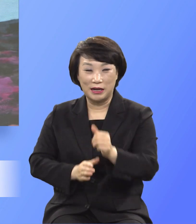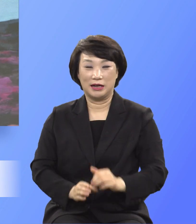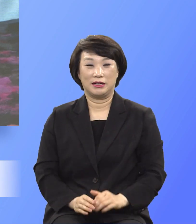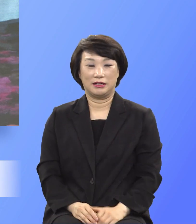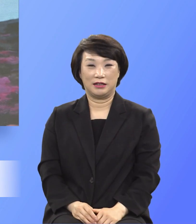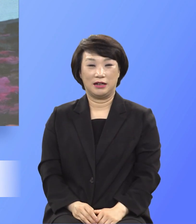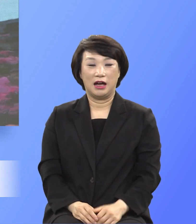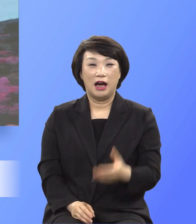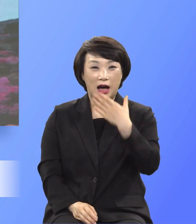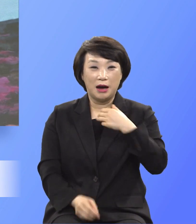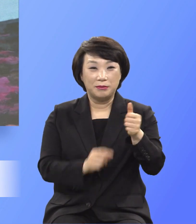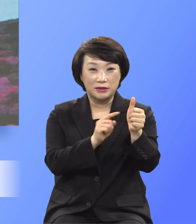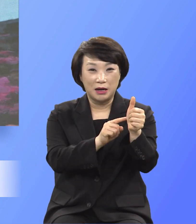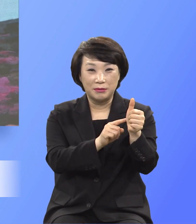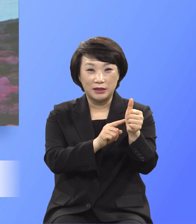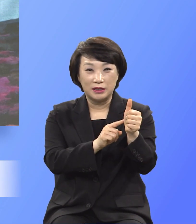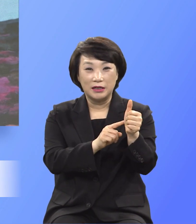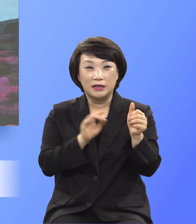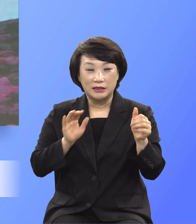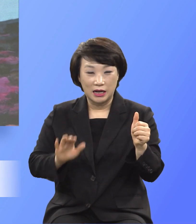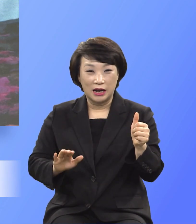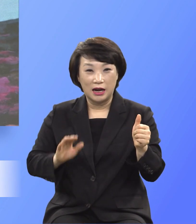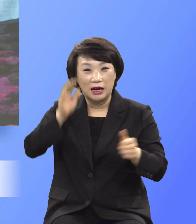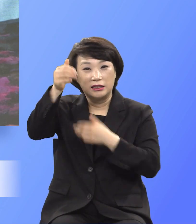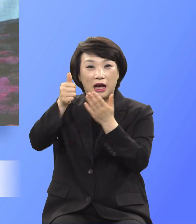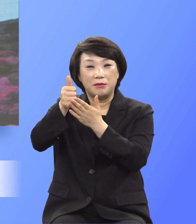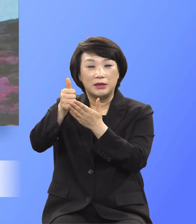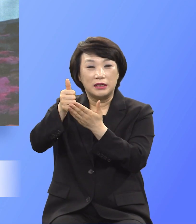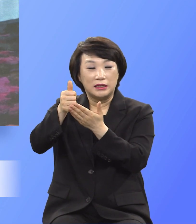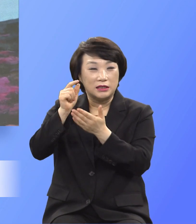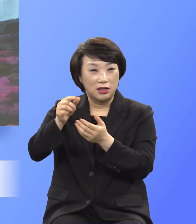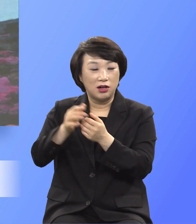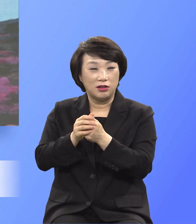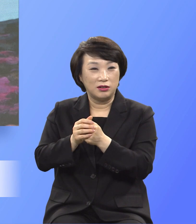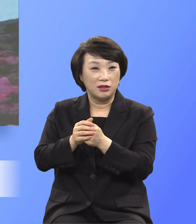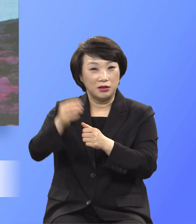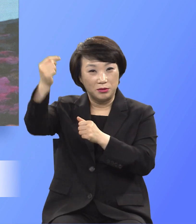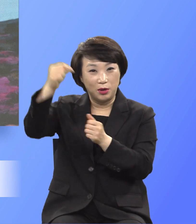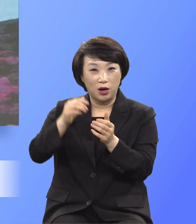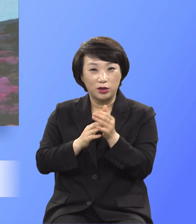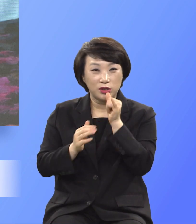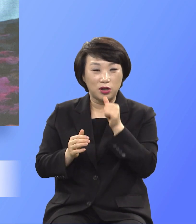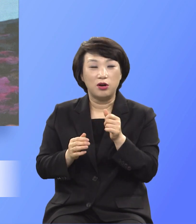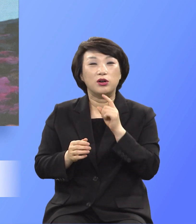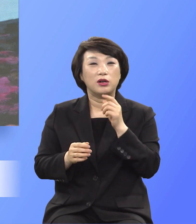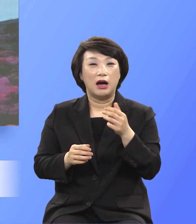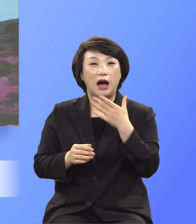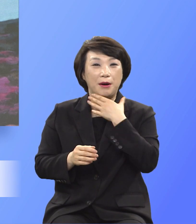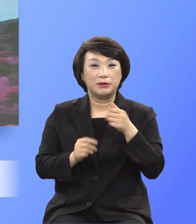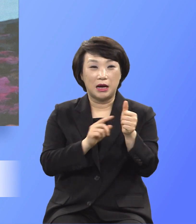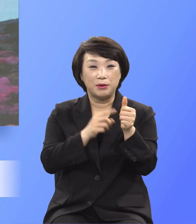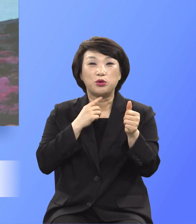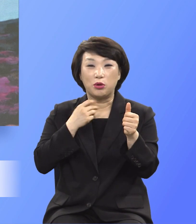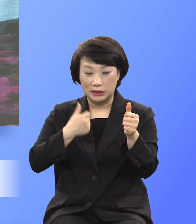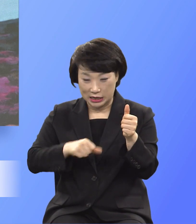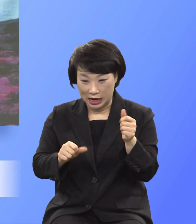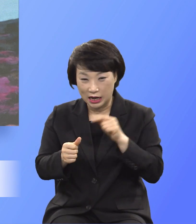아브라함에게 자신이 받을 번재물을 아브라함의 독자 이삭으로 정했듯이